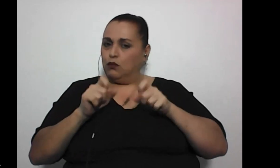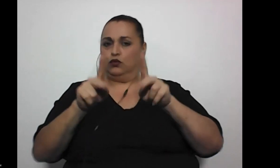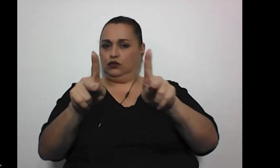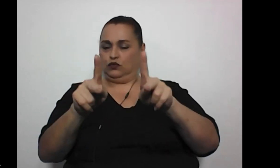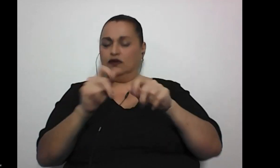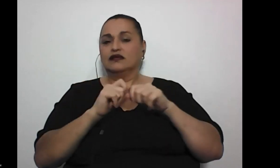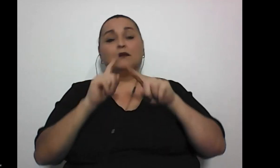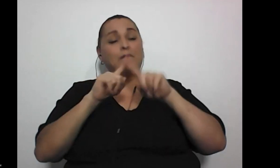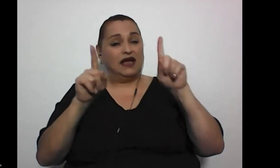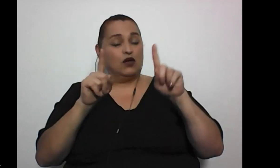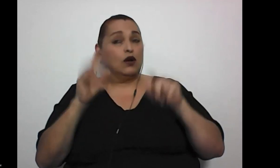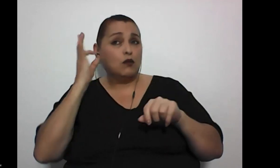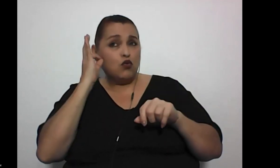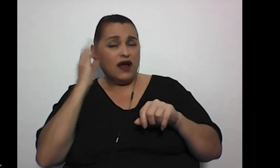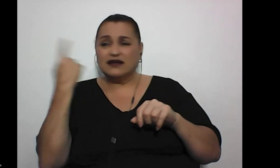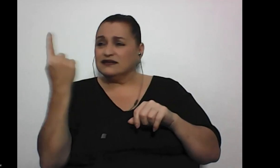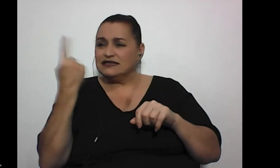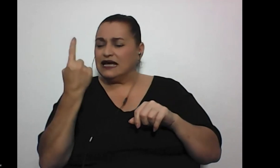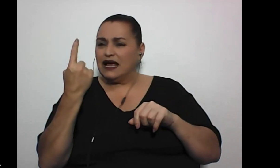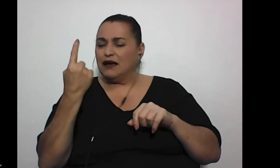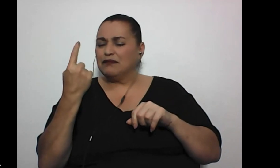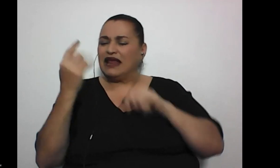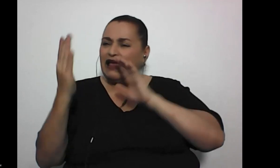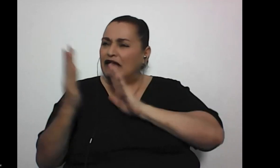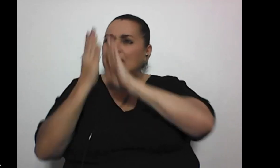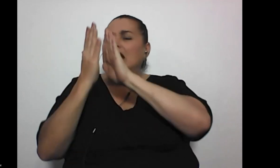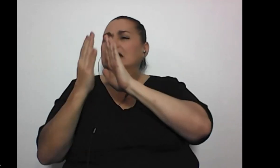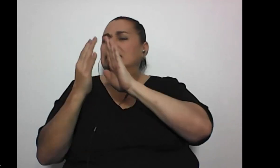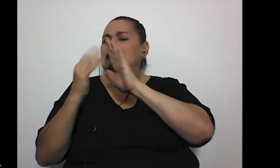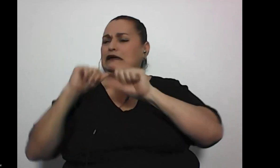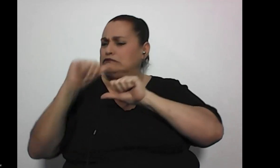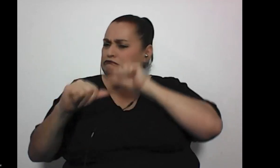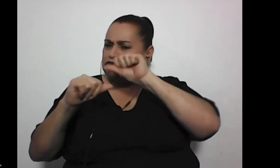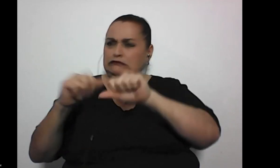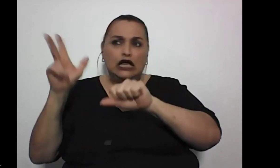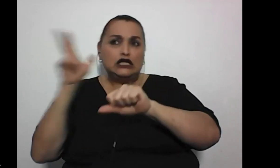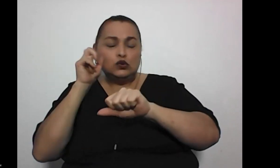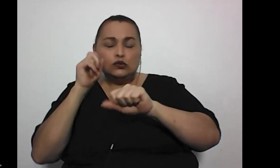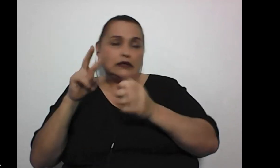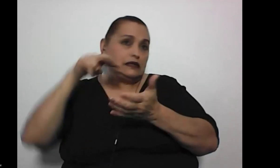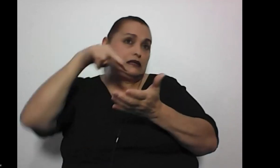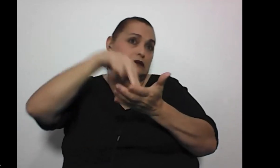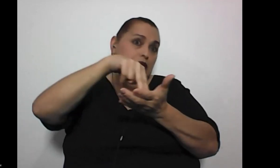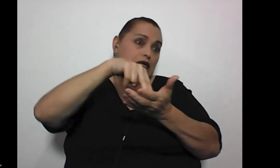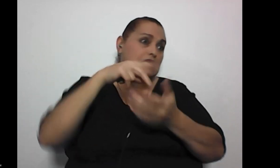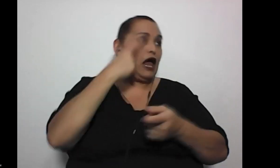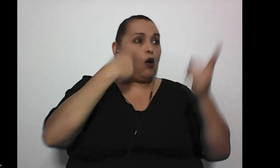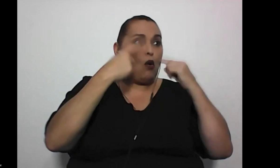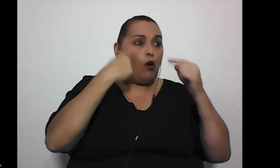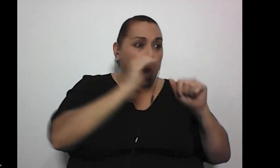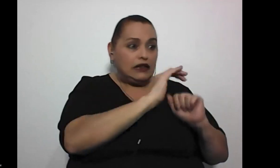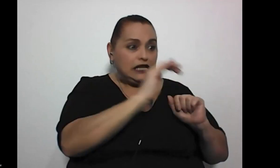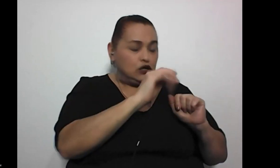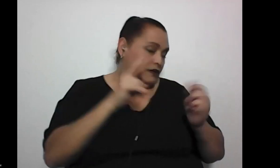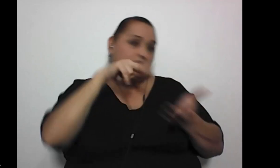pero igual o sea la mujer siempre tiene que estar ahí al frente del cañón fue la que escuchó el despertador en la madrugada fue la que escuchó el chiquito llorar fue la que